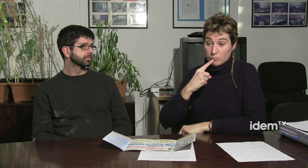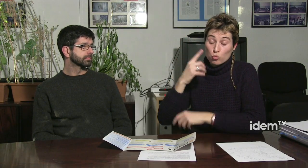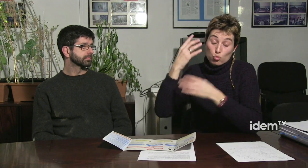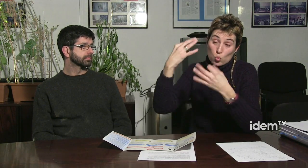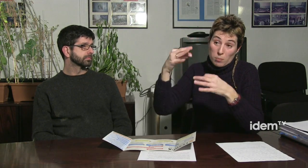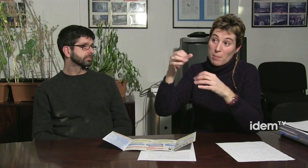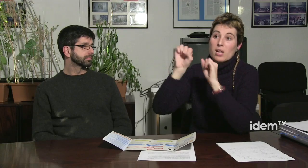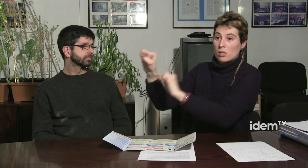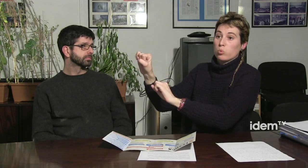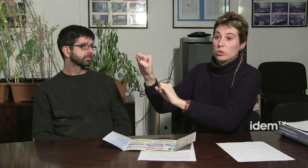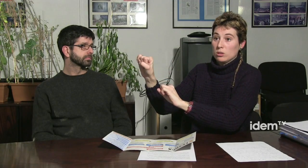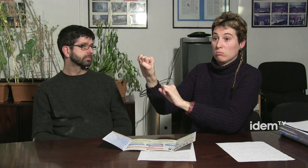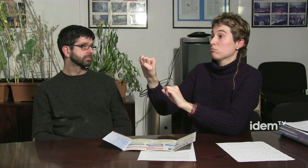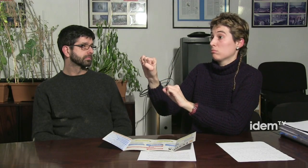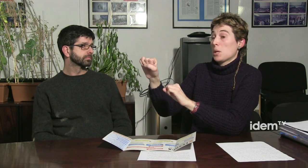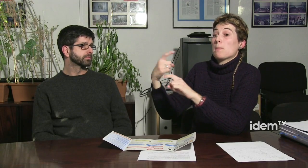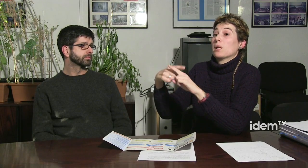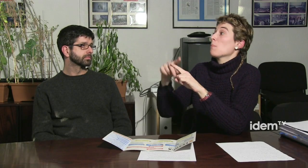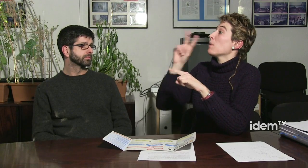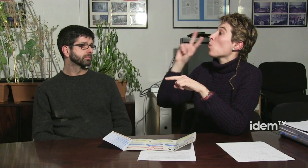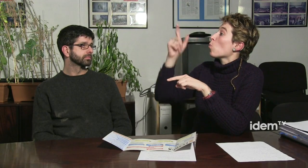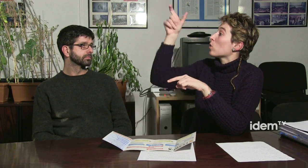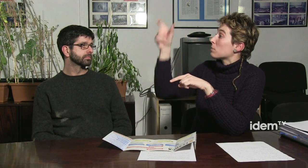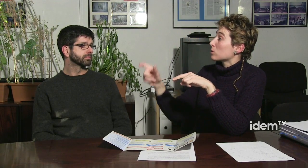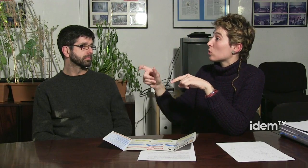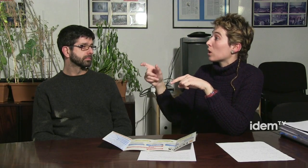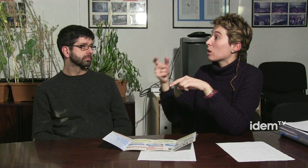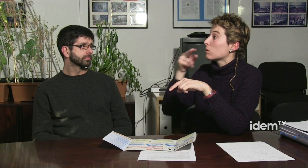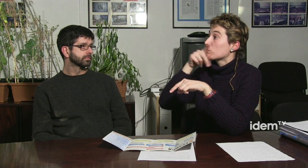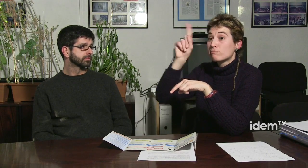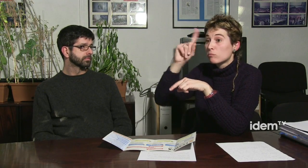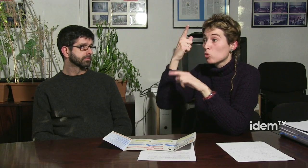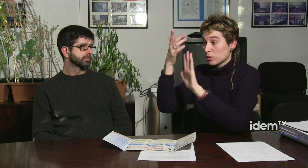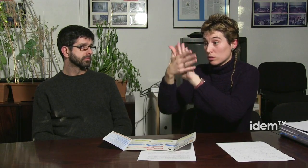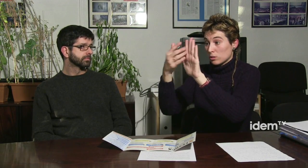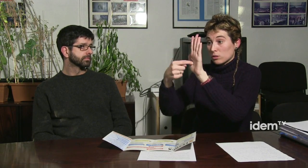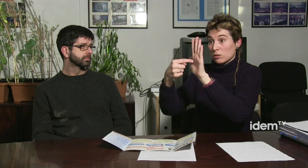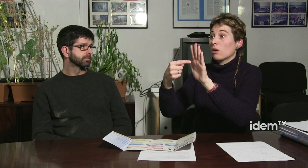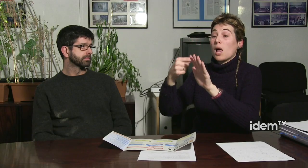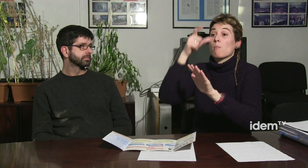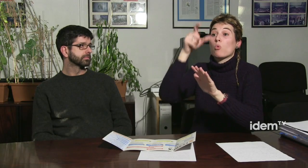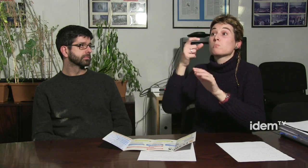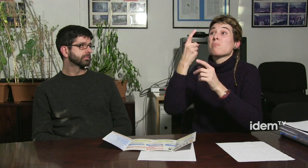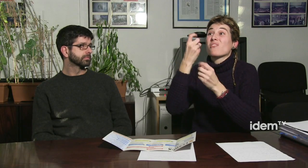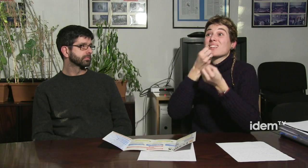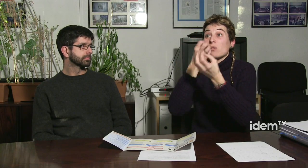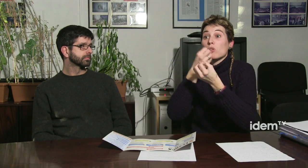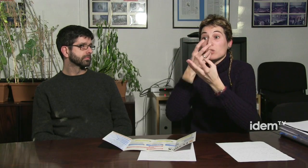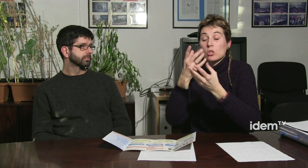Generalment, quan es veuen una persona sorda, les empreses quan veuen una persona sorda hi ha com un cert rebuig, perquè pensen, a veure, parlen, han d